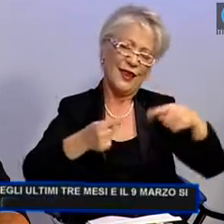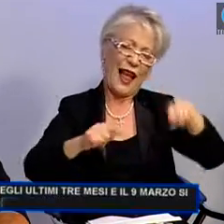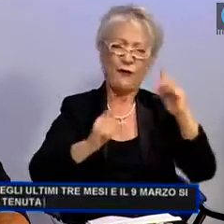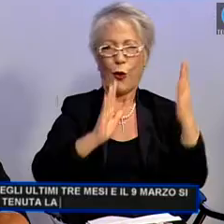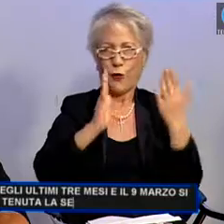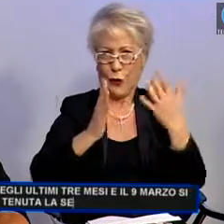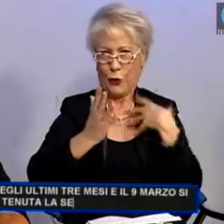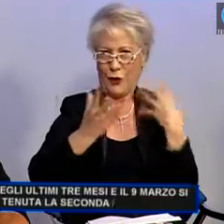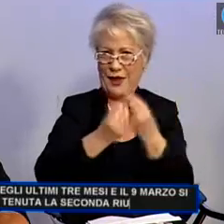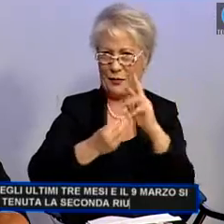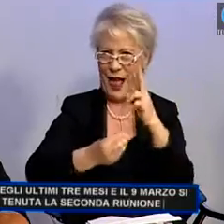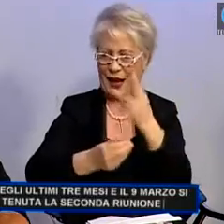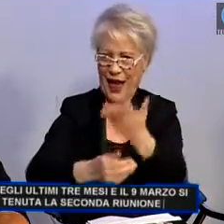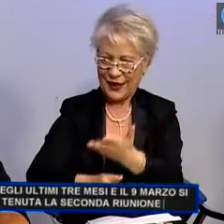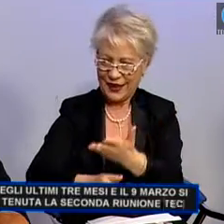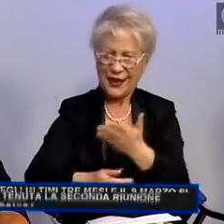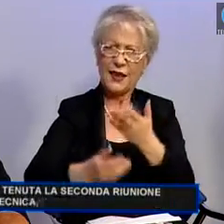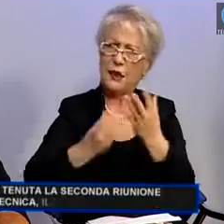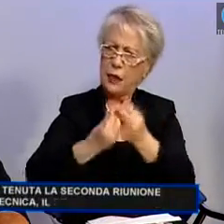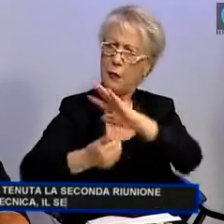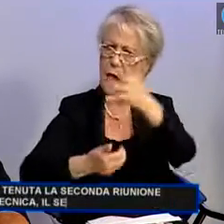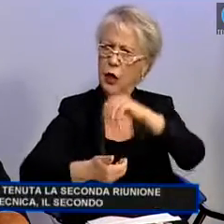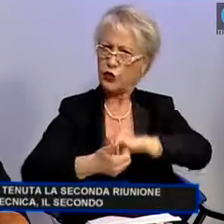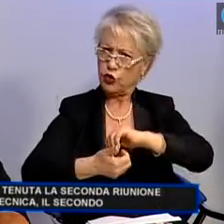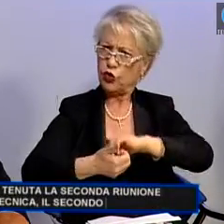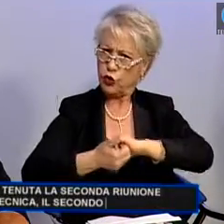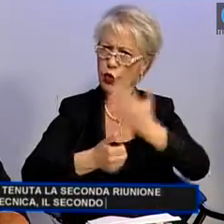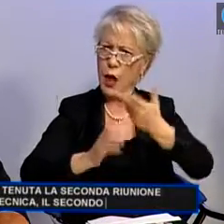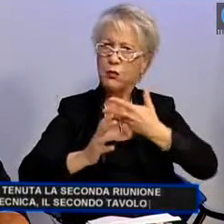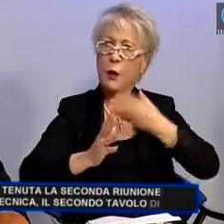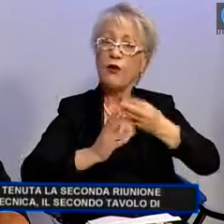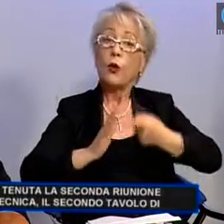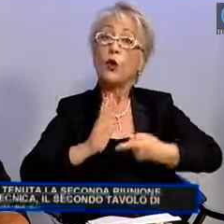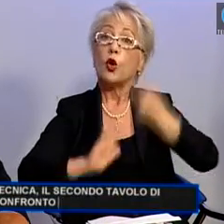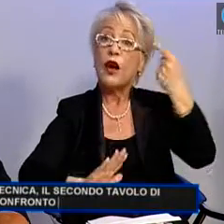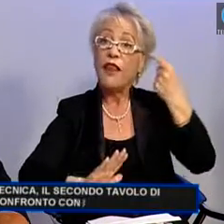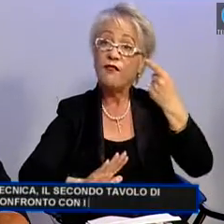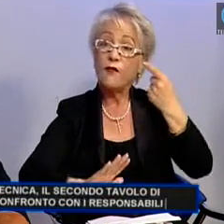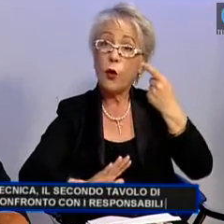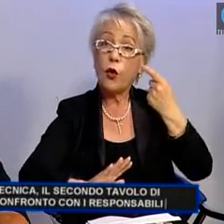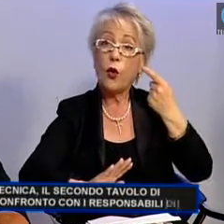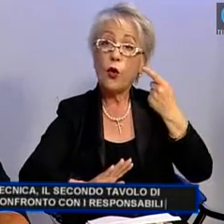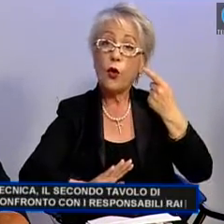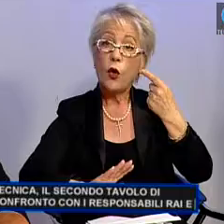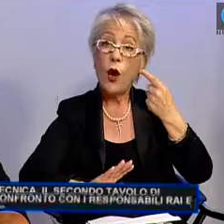tecnica, il secondo tavolo di confronto con i responsabili della RAI e le altre associazioni.